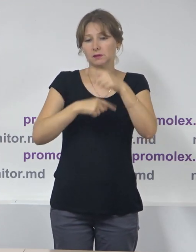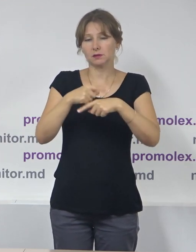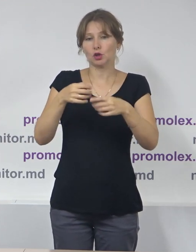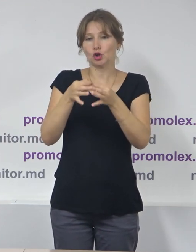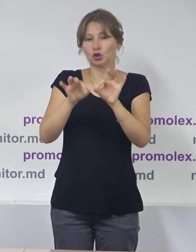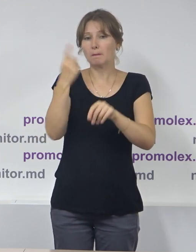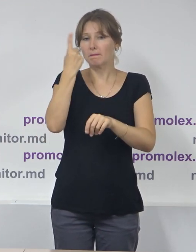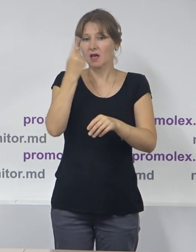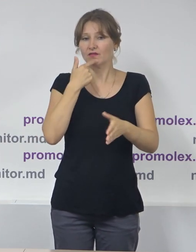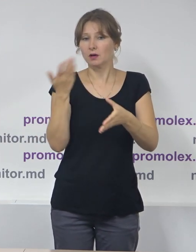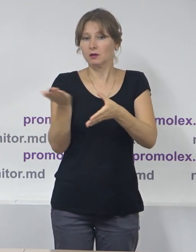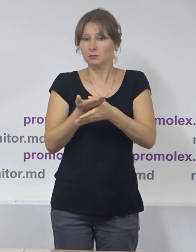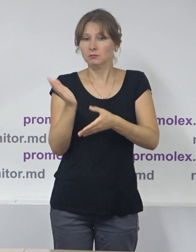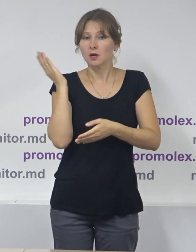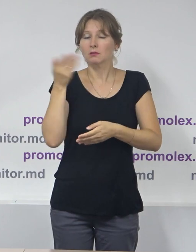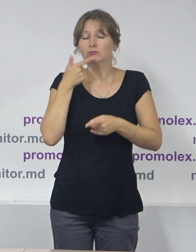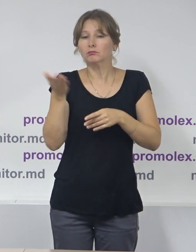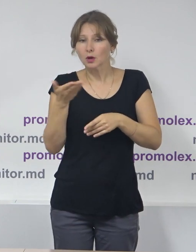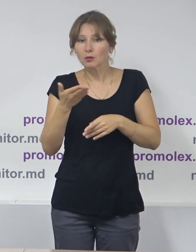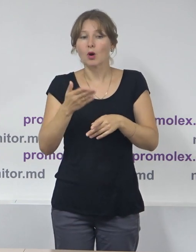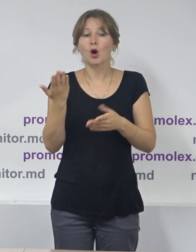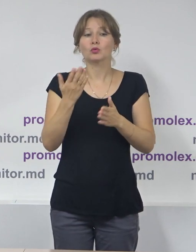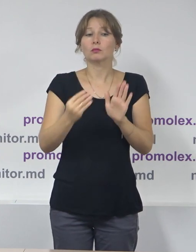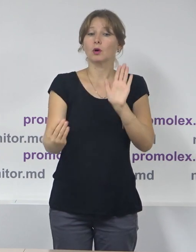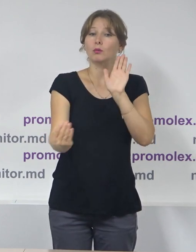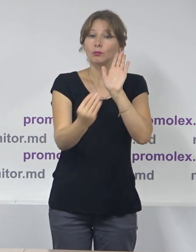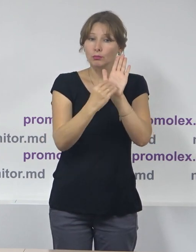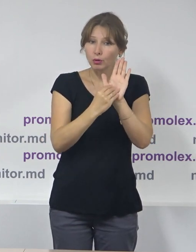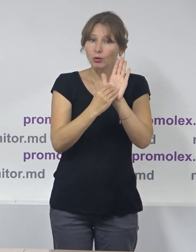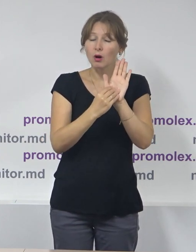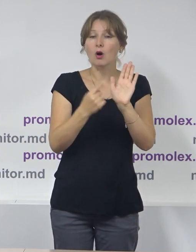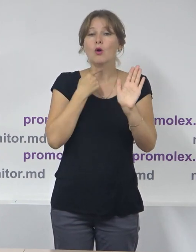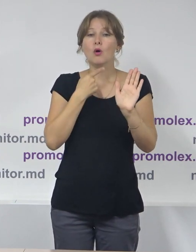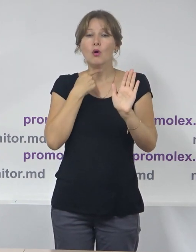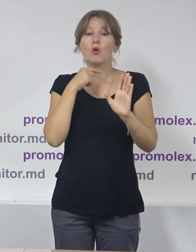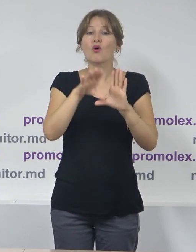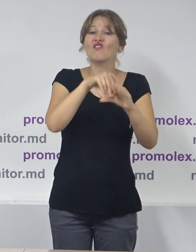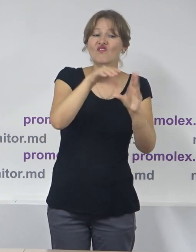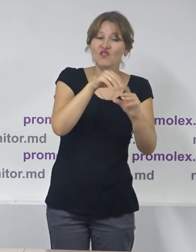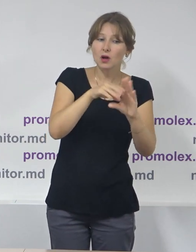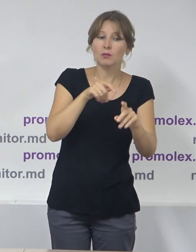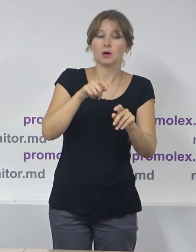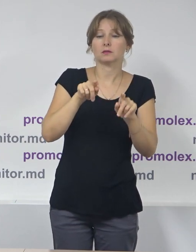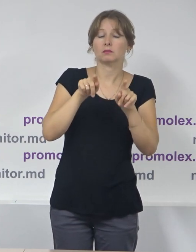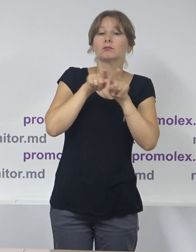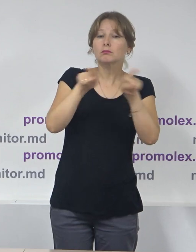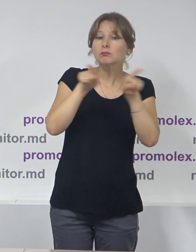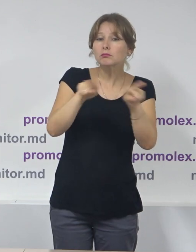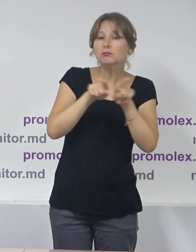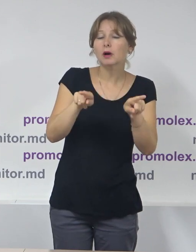monitorizare, activități de promovare cutentă electorală. Nu spunem că sunt activități electorale, pentru că